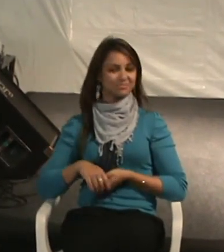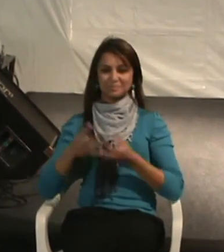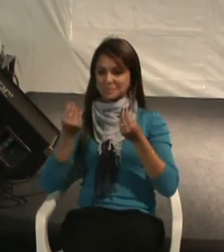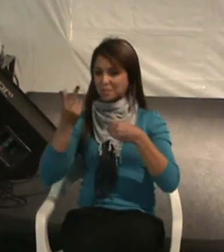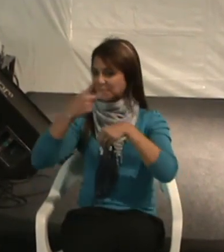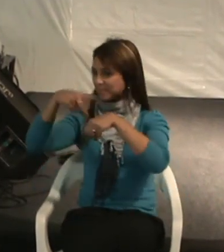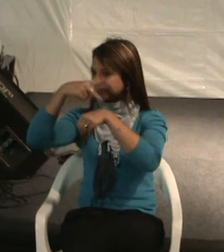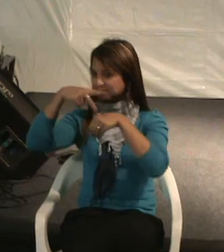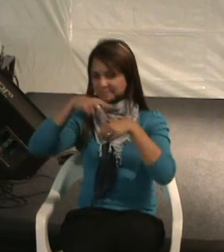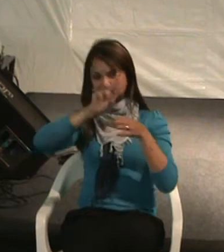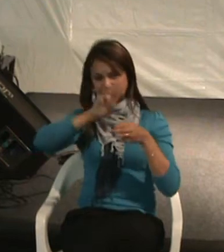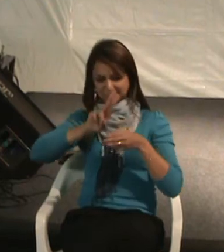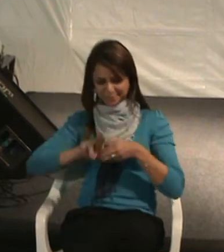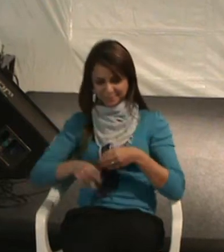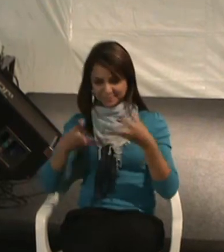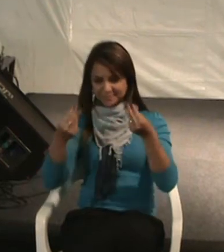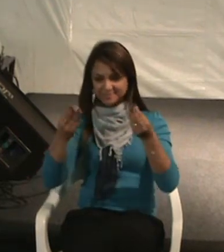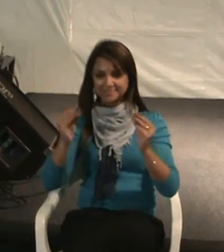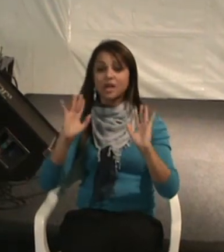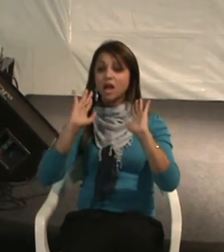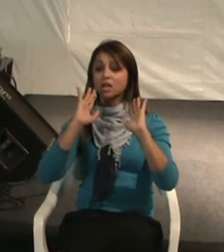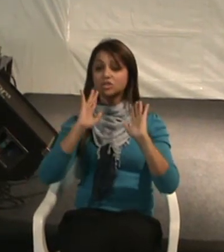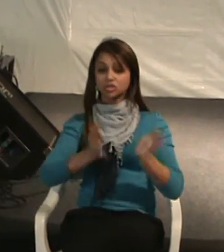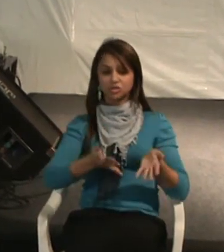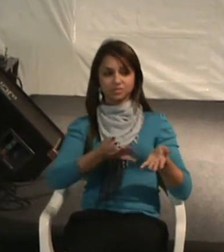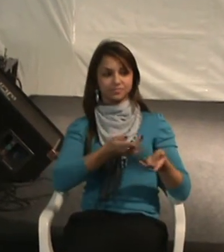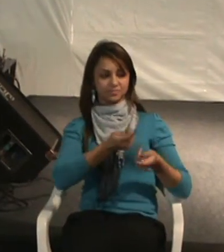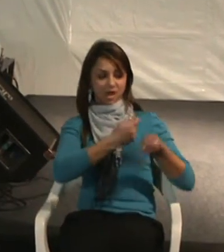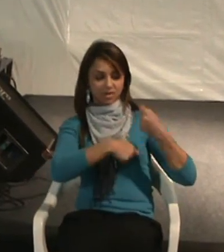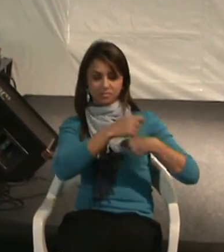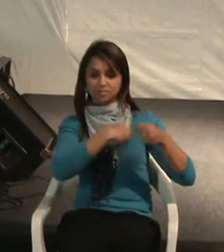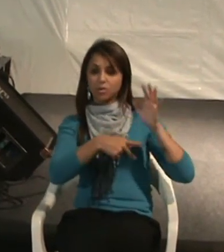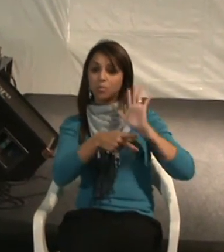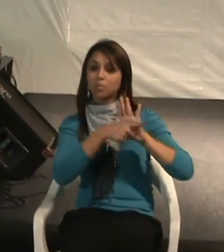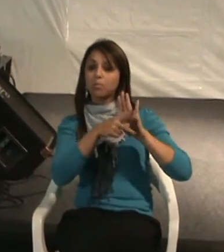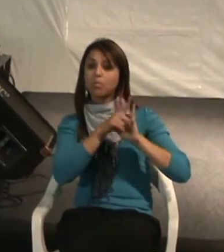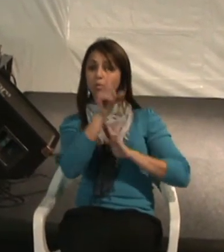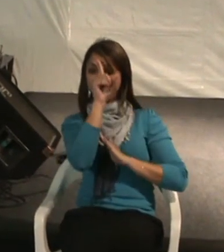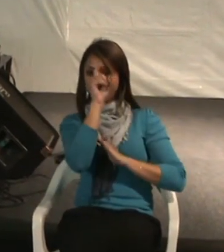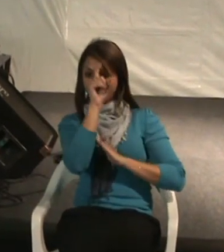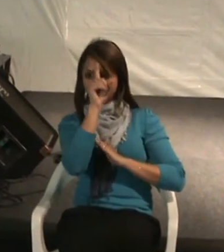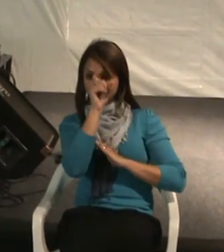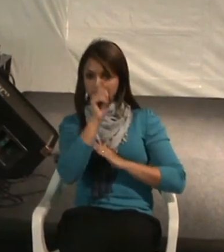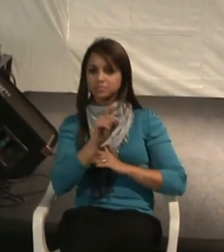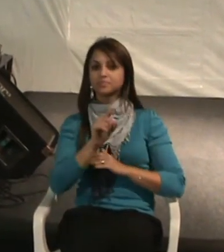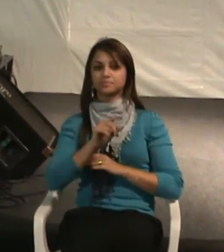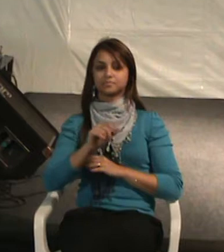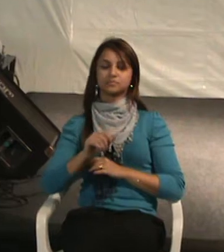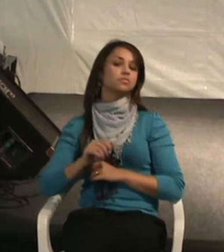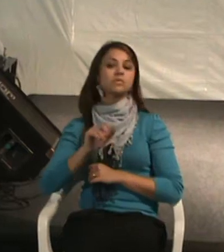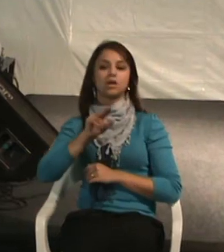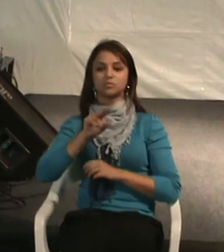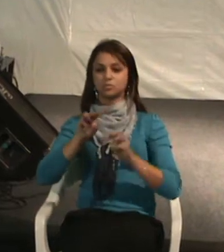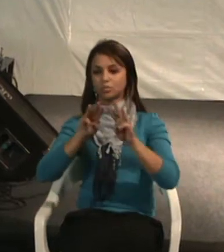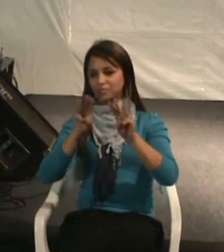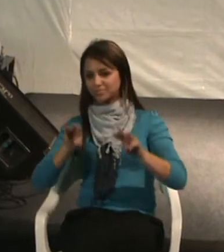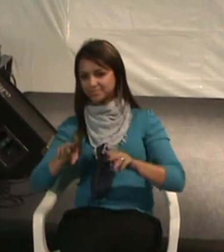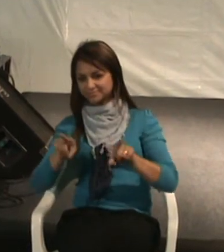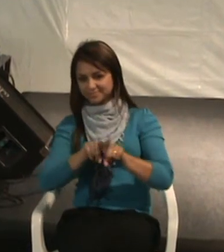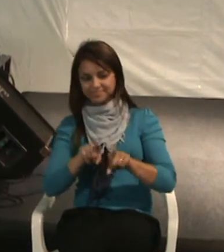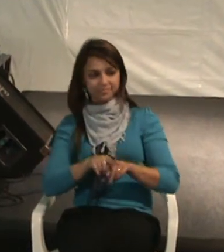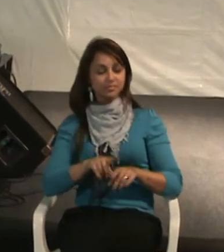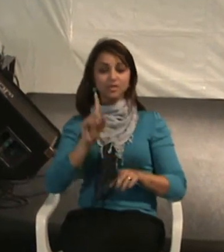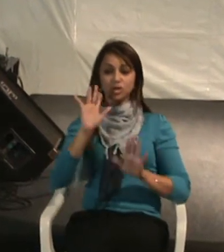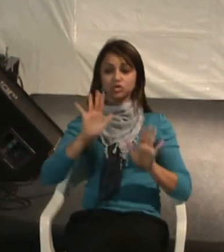Atuou como administrador da Direção de Apoio Técnico do Hospital de Clínicas da Universidade Federal do Paraná, o FPR, e como